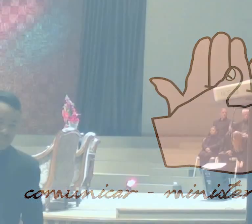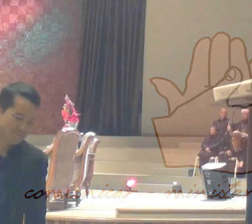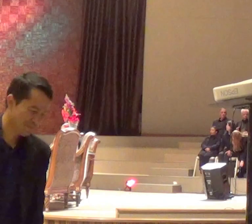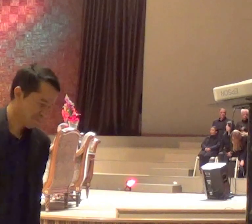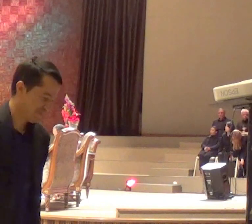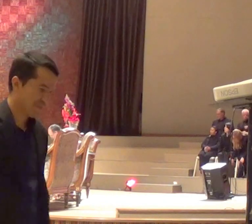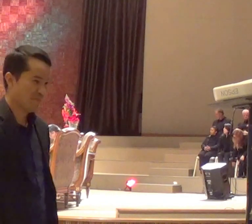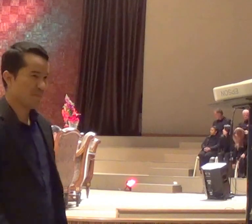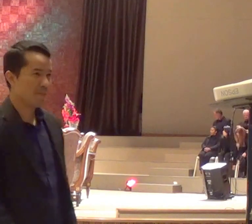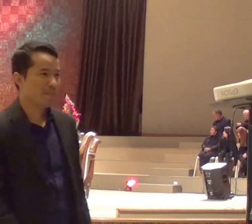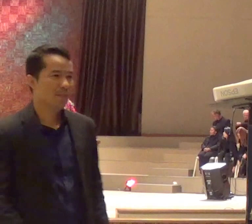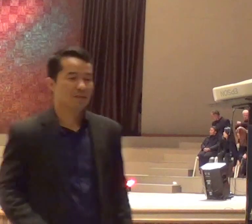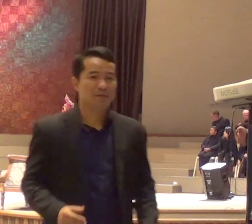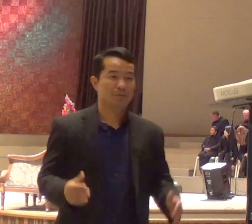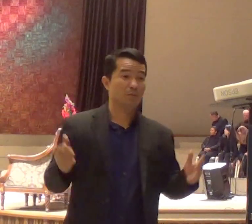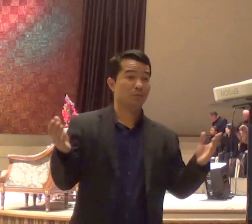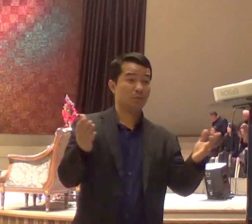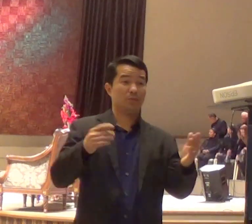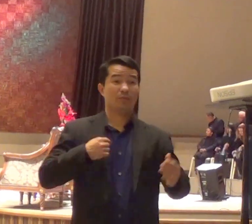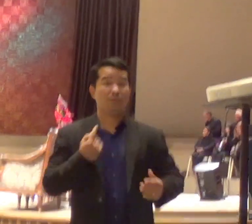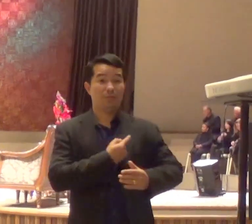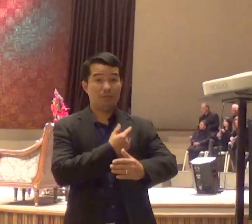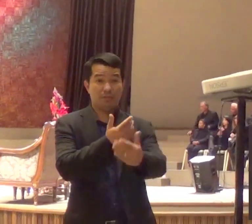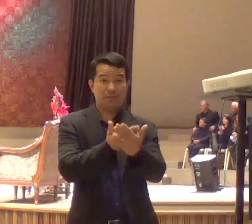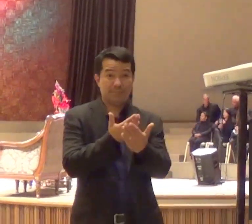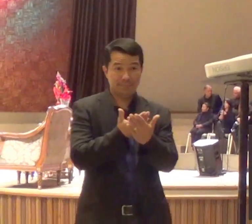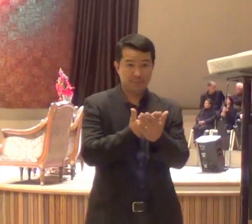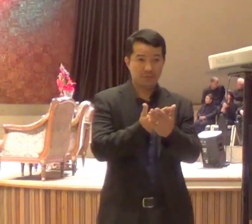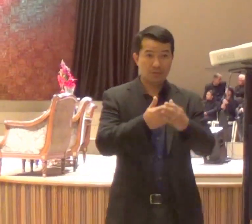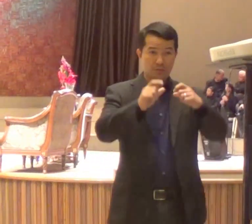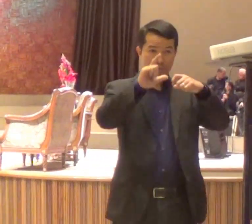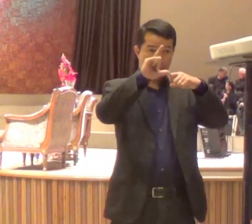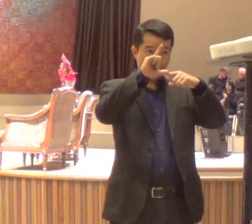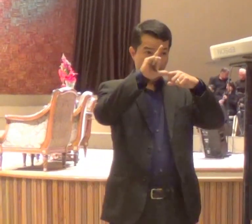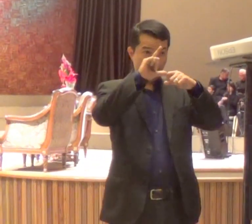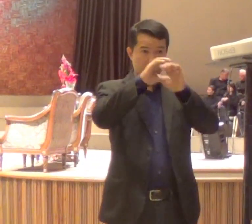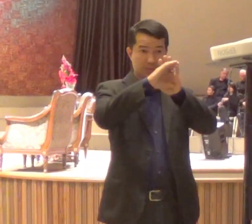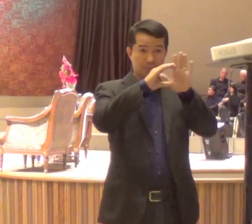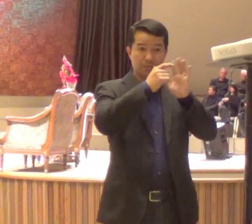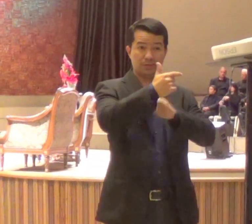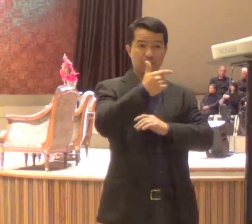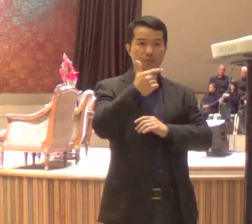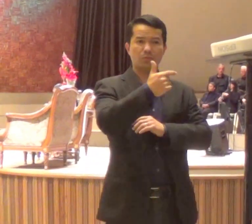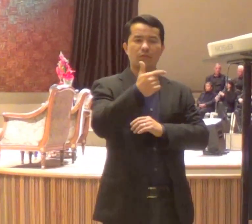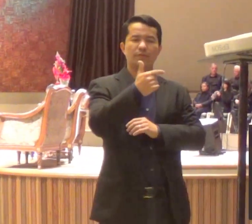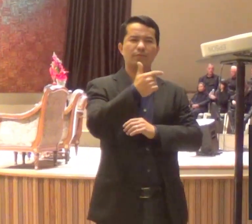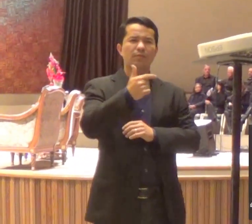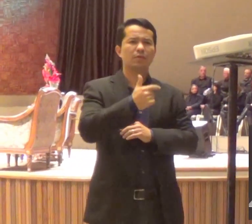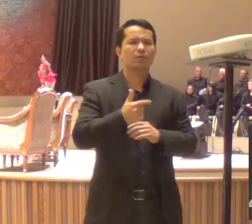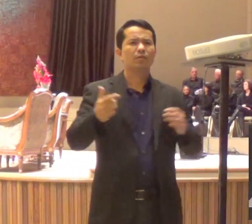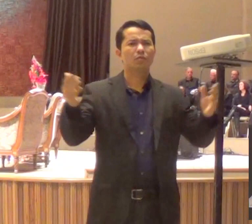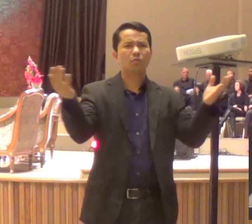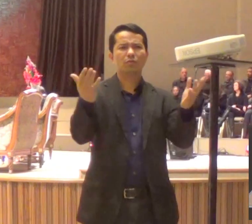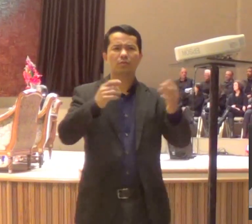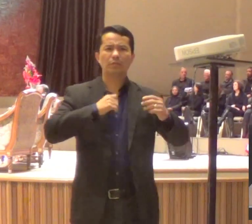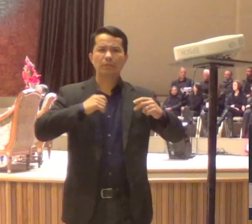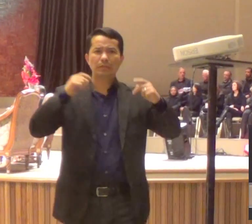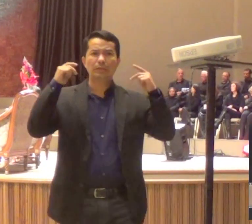Nós vamos ler daqui a pouquinho, Lucas 22, a mensagem que eu vou estar pregando está em todo o capítulo